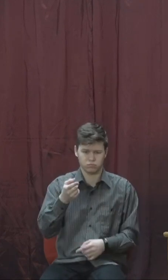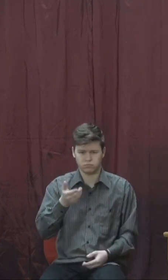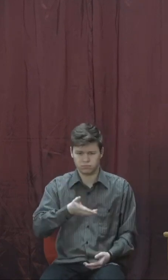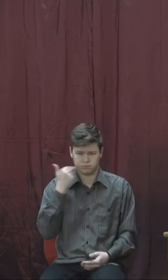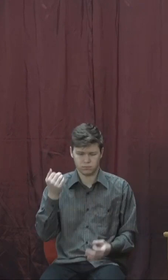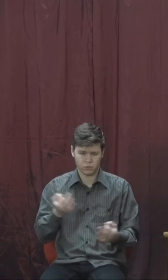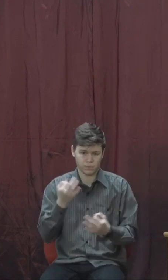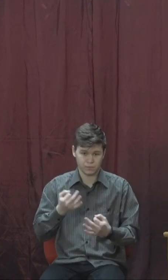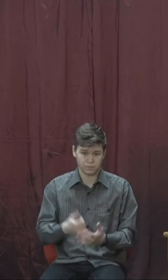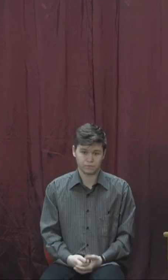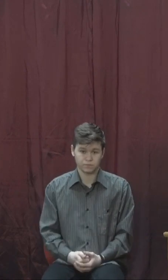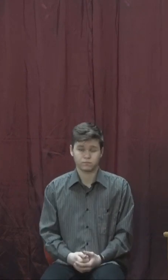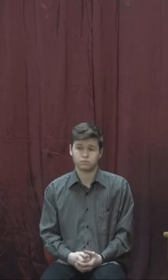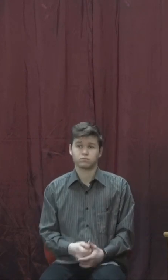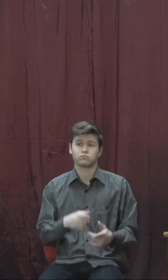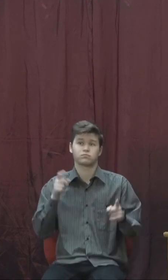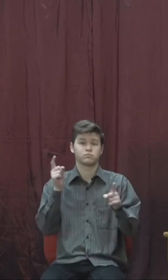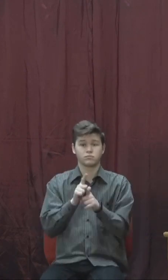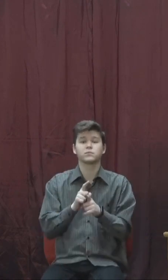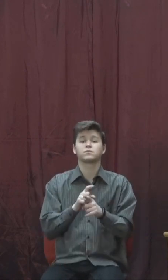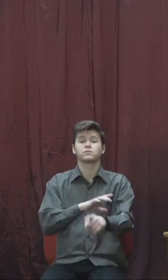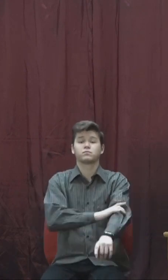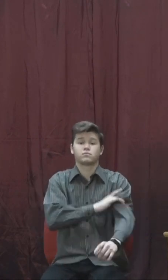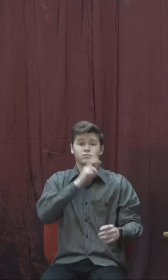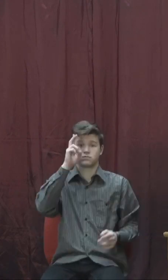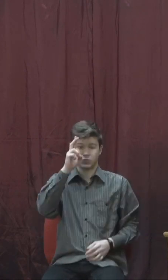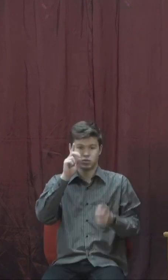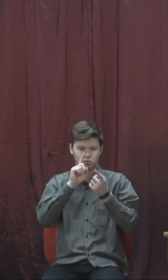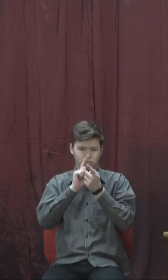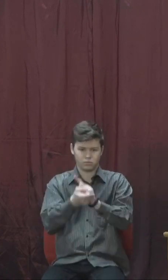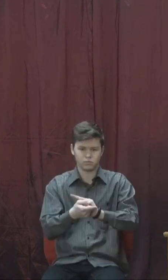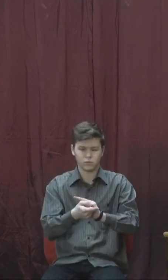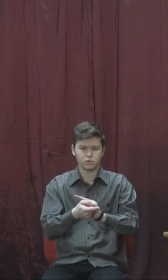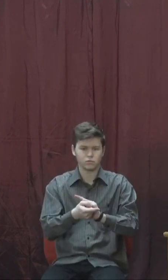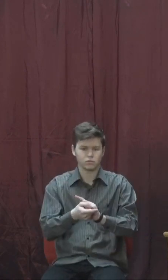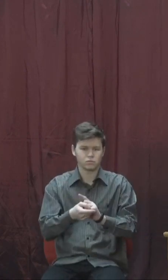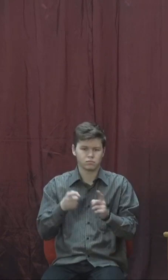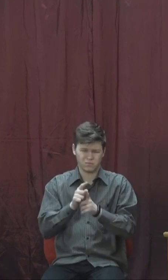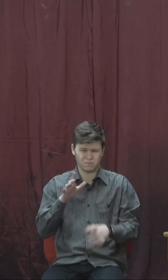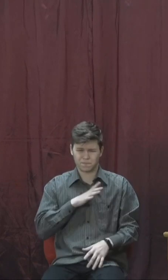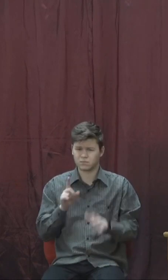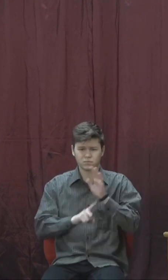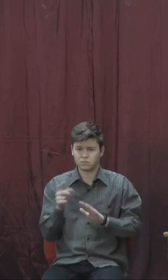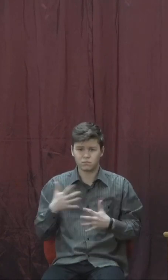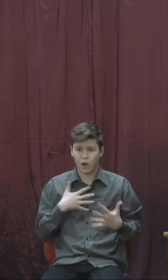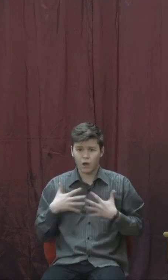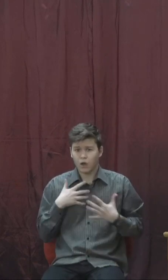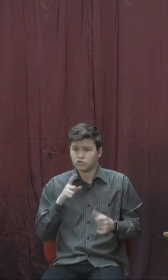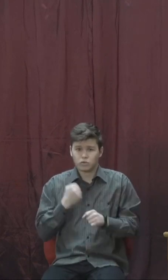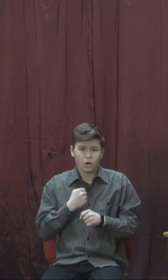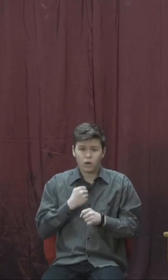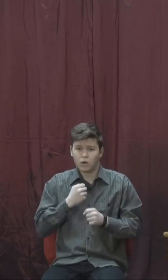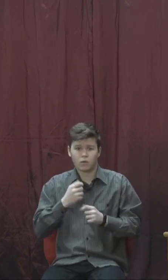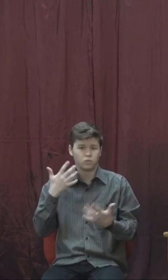Бог перетворив оцю тісноту, цю небезпеку в гостину. Ви замітили? Що ніби мала